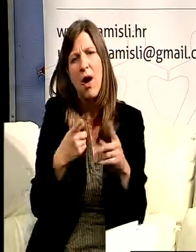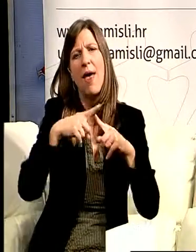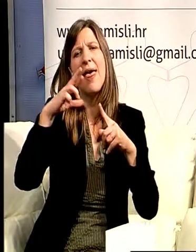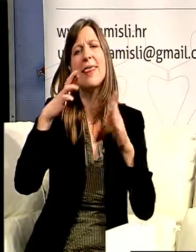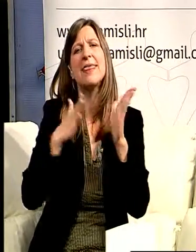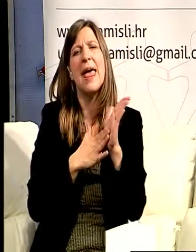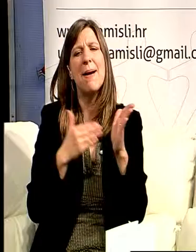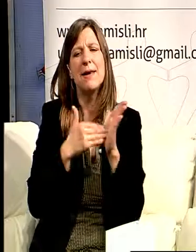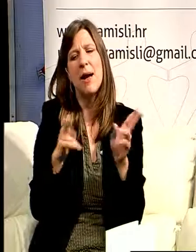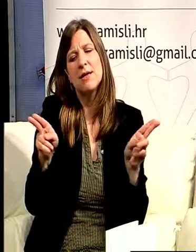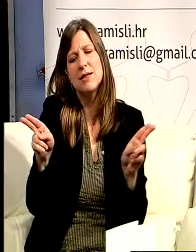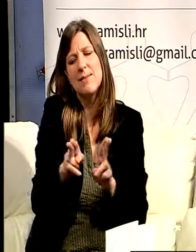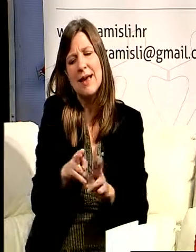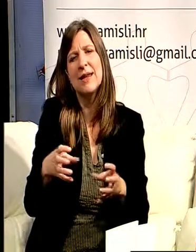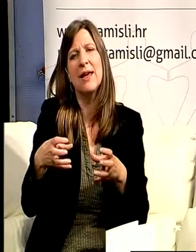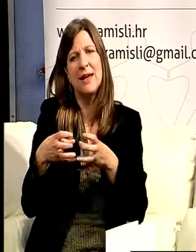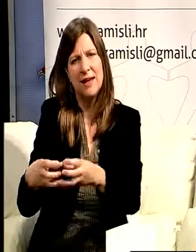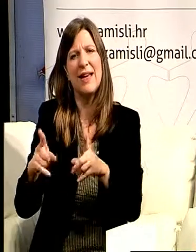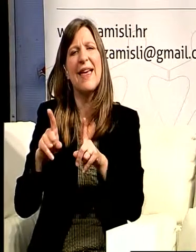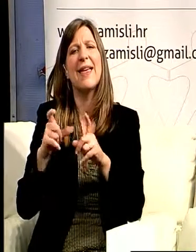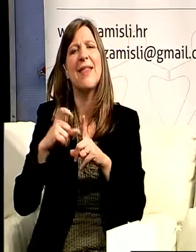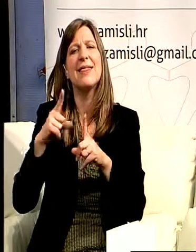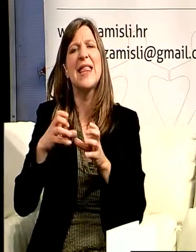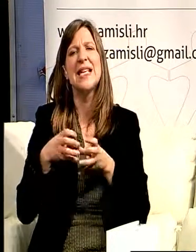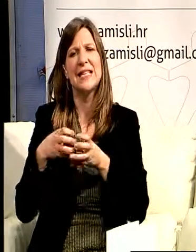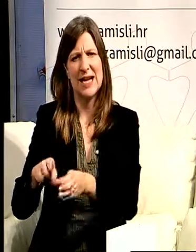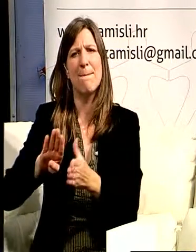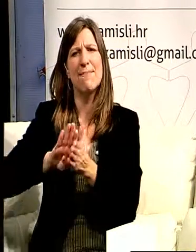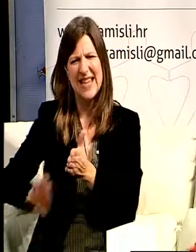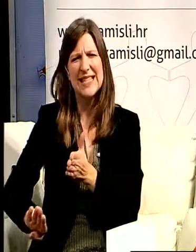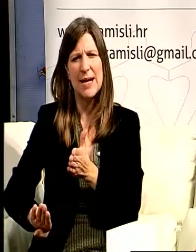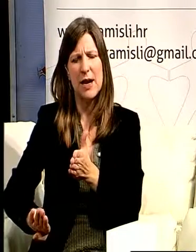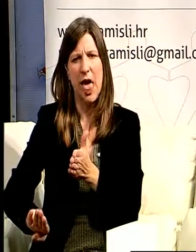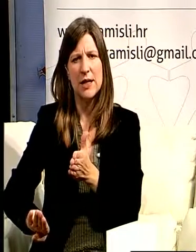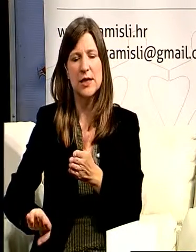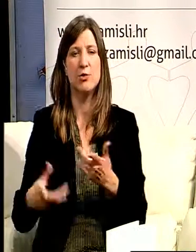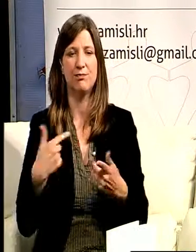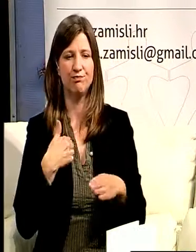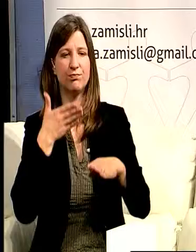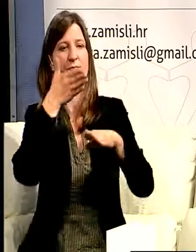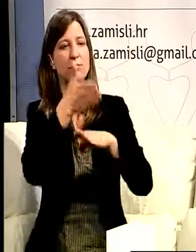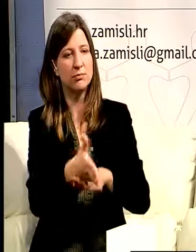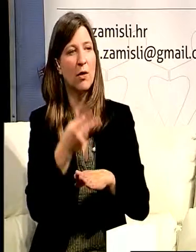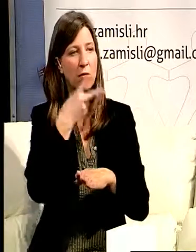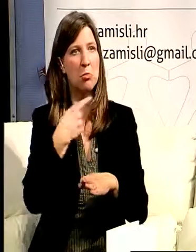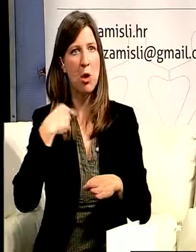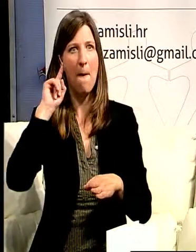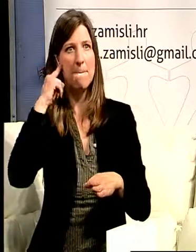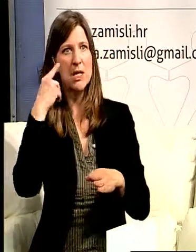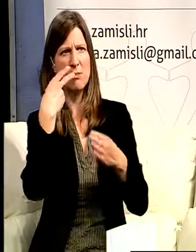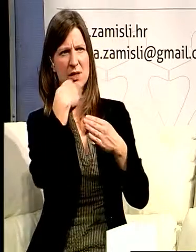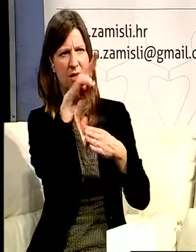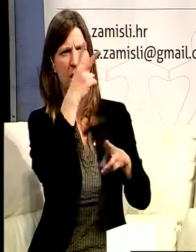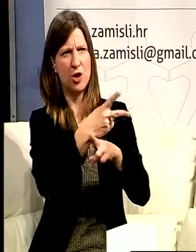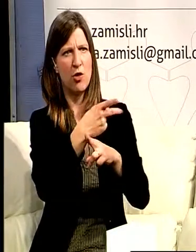I to je za mene bio izazov zato što sam mislila da u neku stranu i zemlji je to savršeno, organizirano i